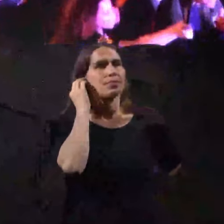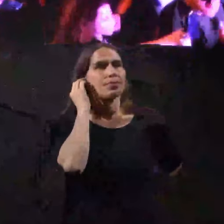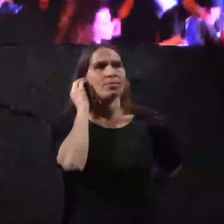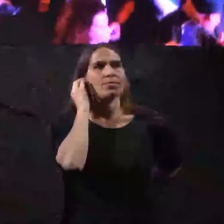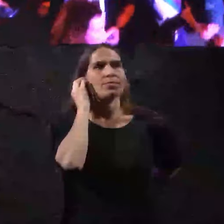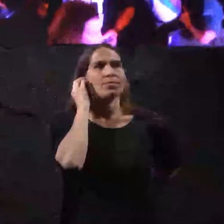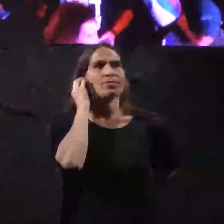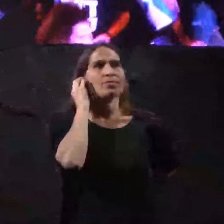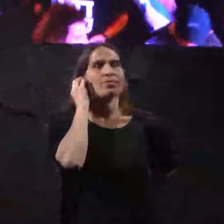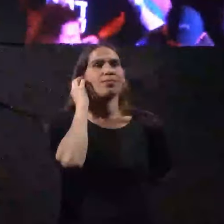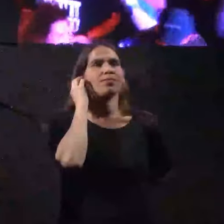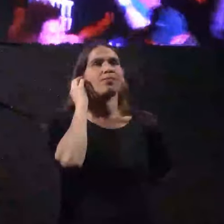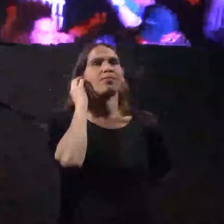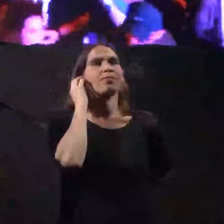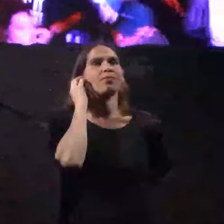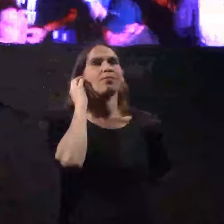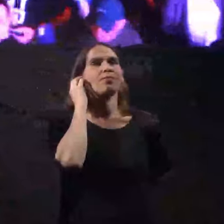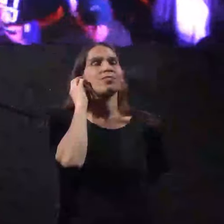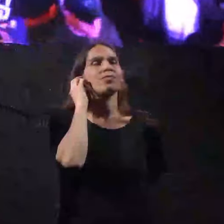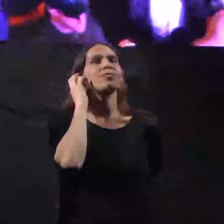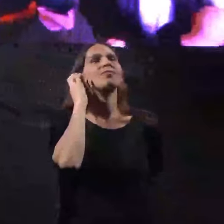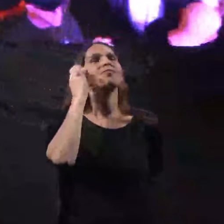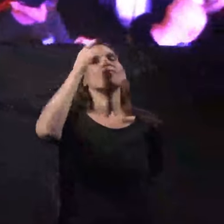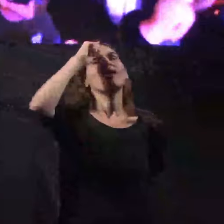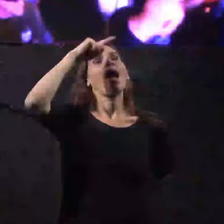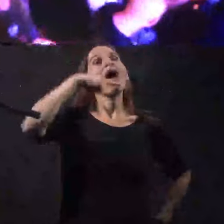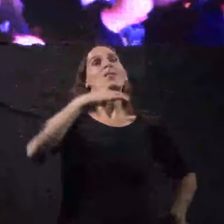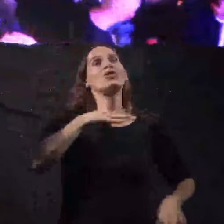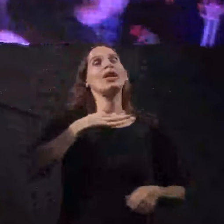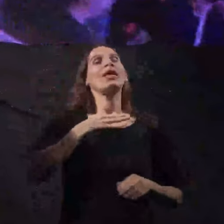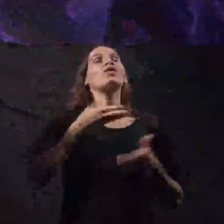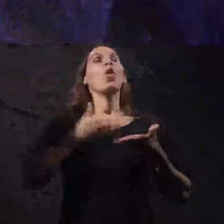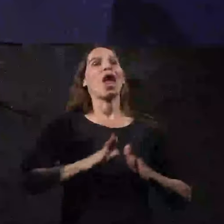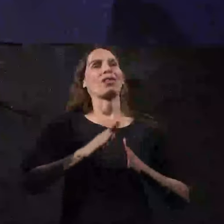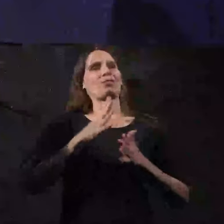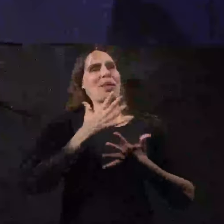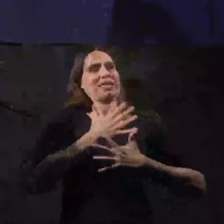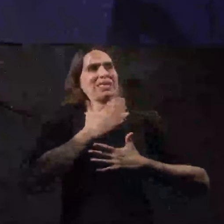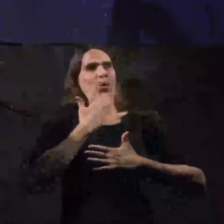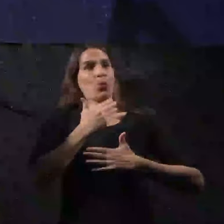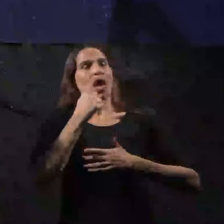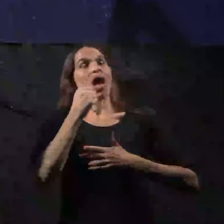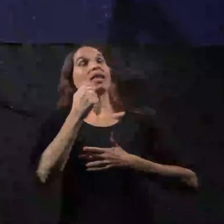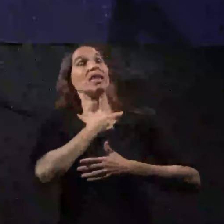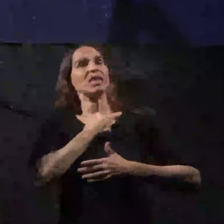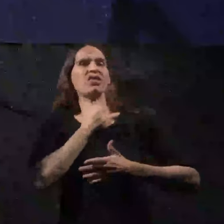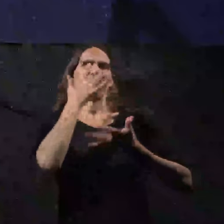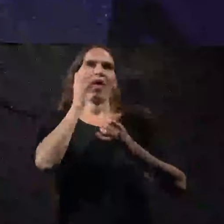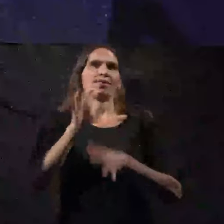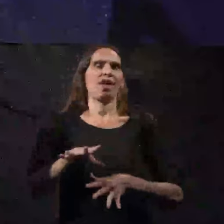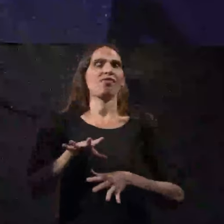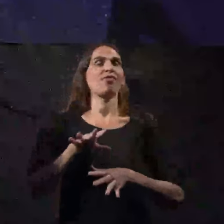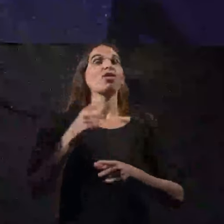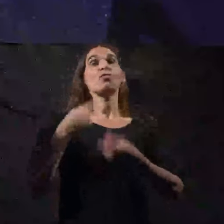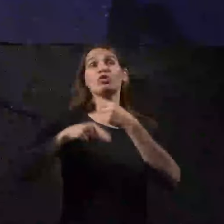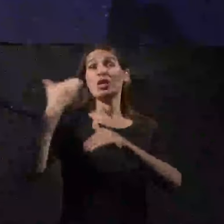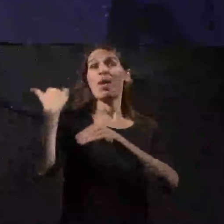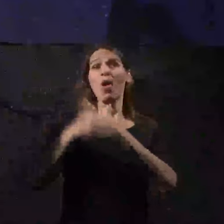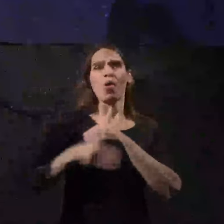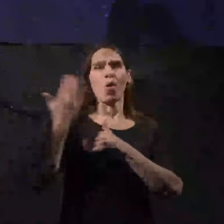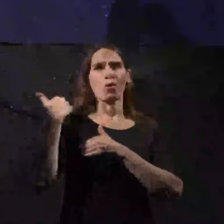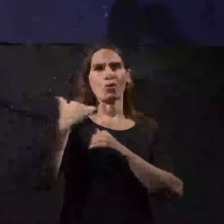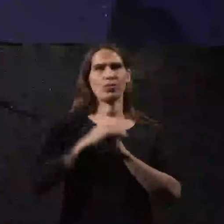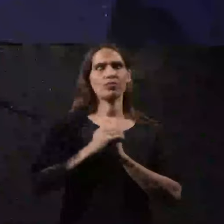אבא שלי נולד לציונות הדתית ועזב אותה בשנים האחרונות